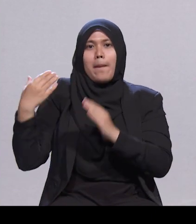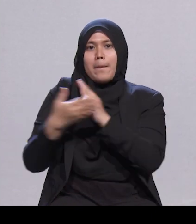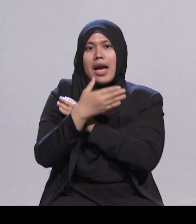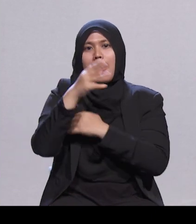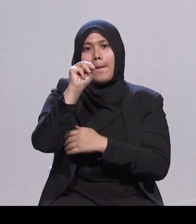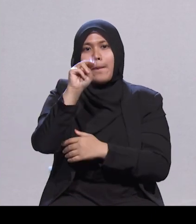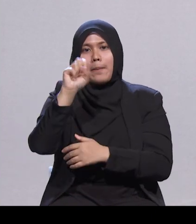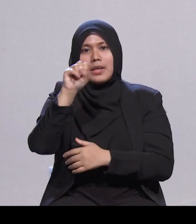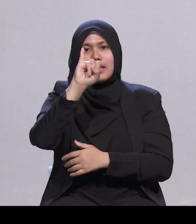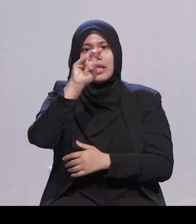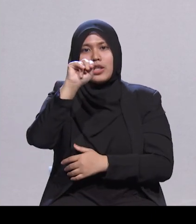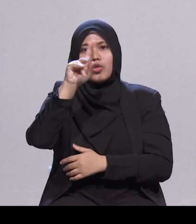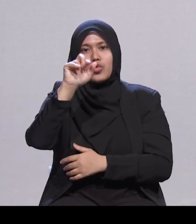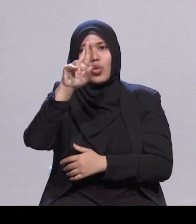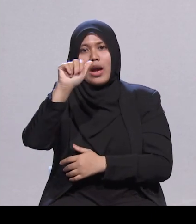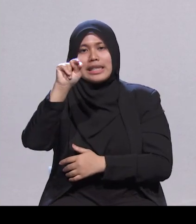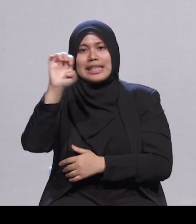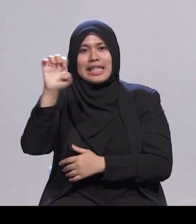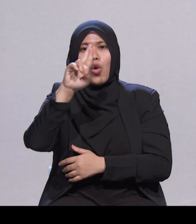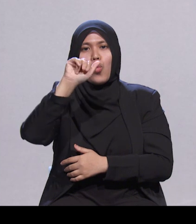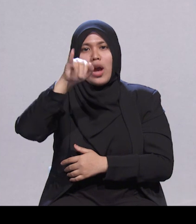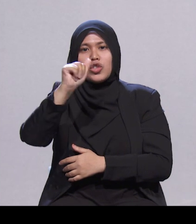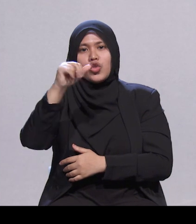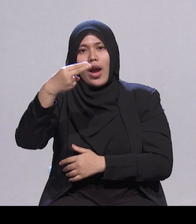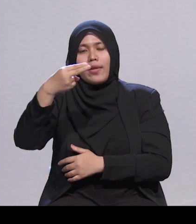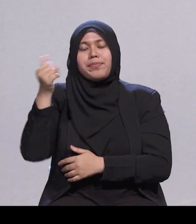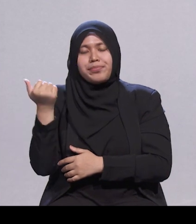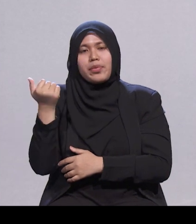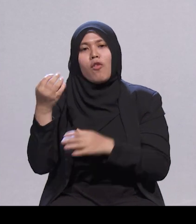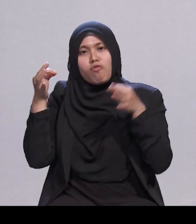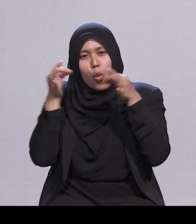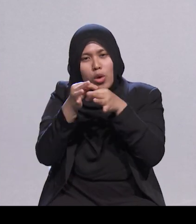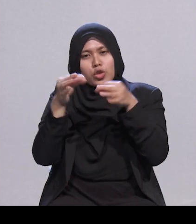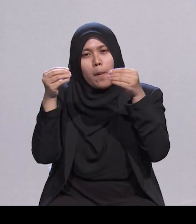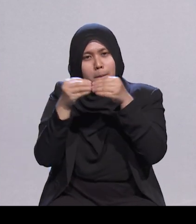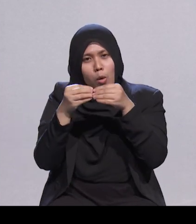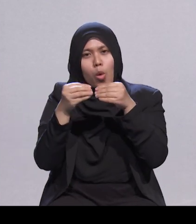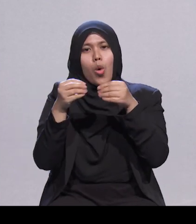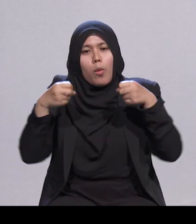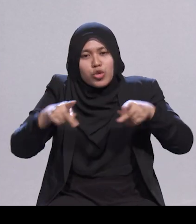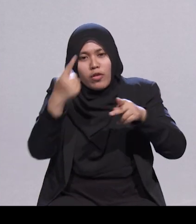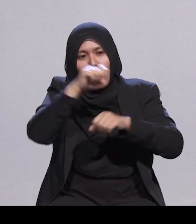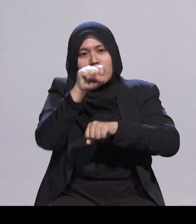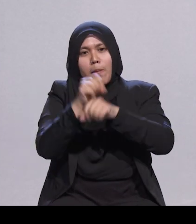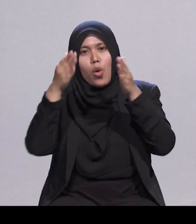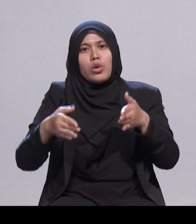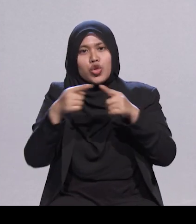Tumpuannya ialah untuk mencipta lebih banyak peluang bagi rakyat Singapura maju, khususnya